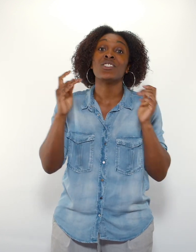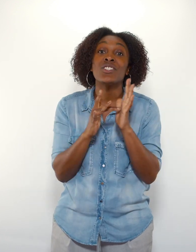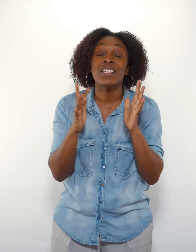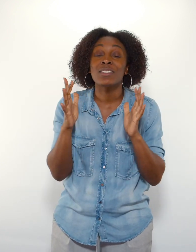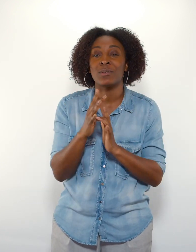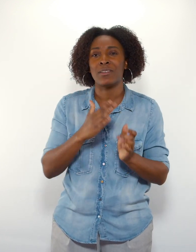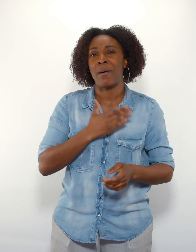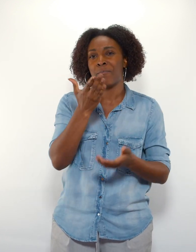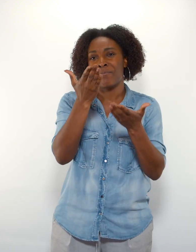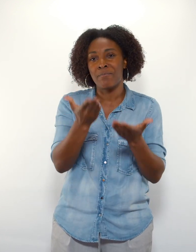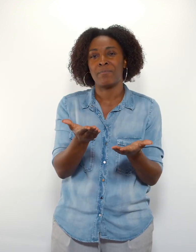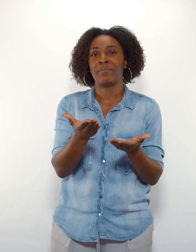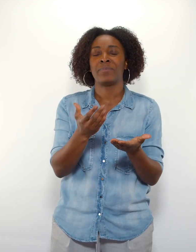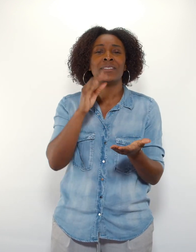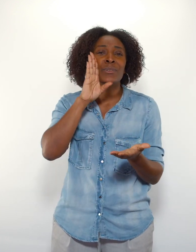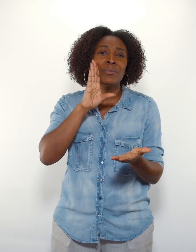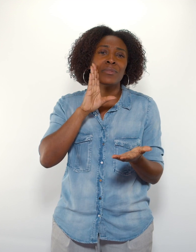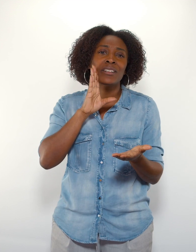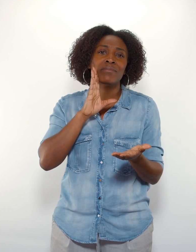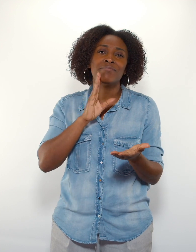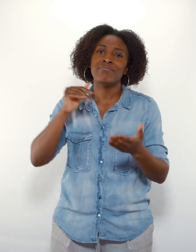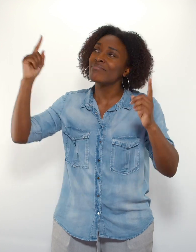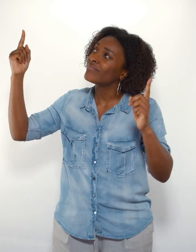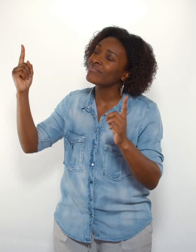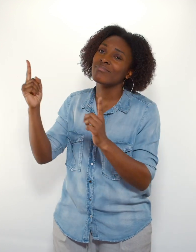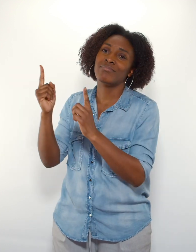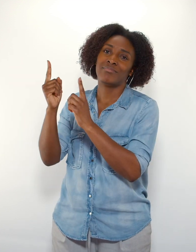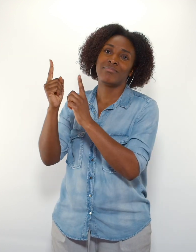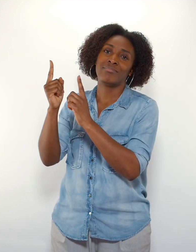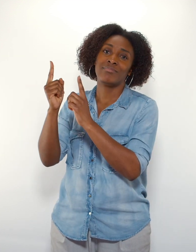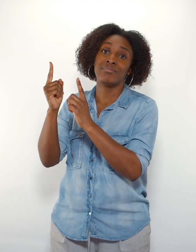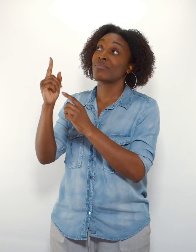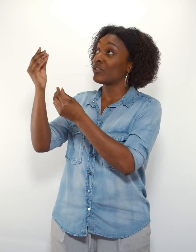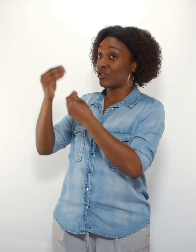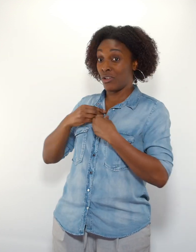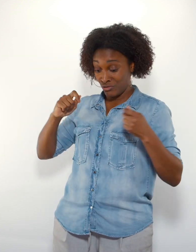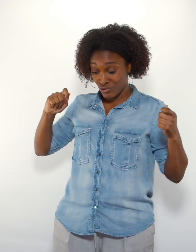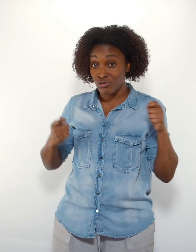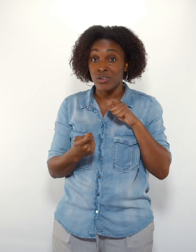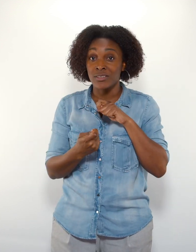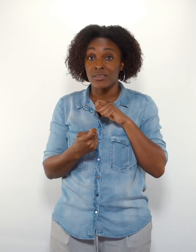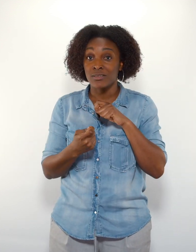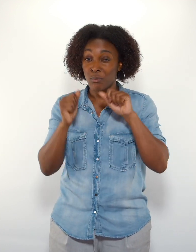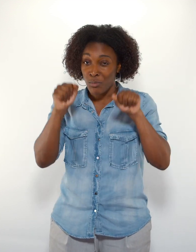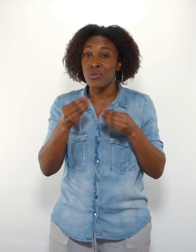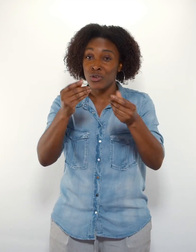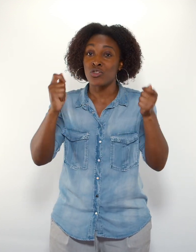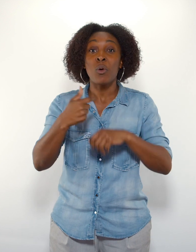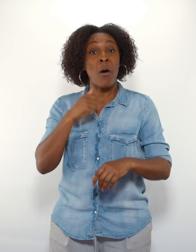Jésus t'aime. Alors s'il te plaît, viens à Jésus. S'il l'a fait pour moi, il peut le faire pour toi. Je ne suis pas mieux que